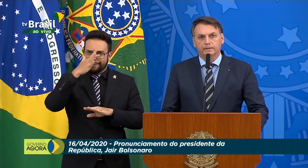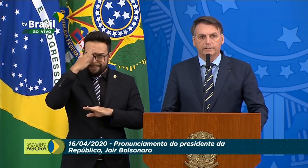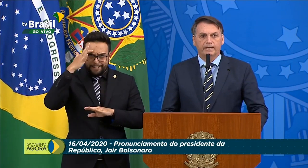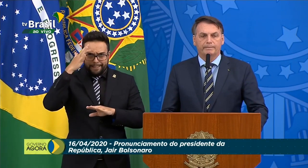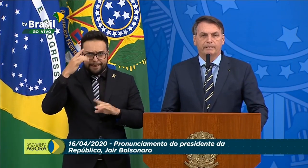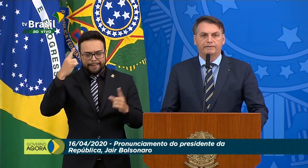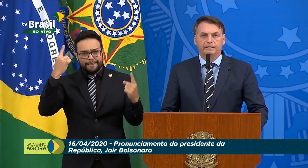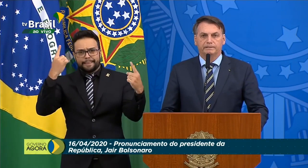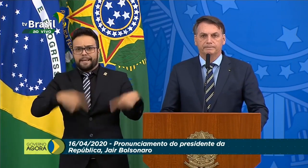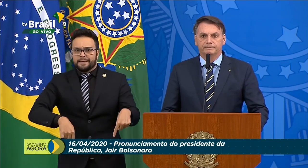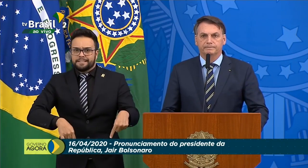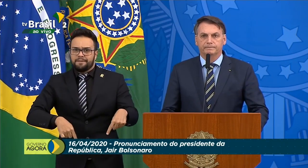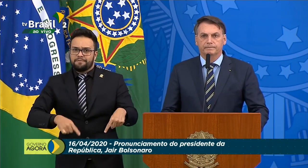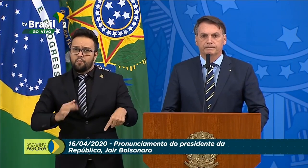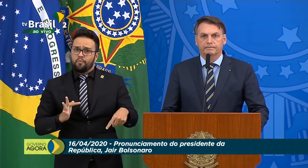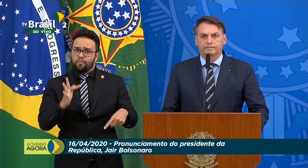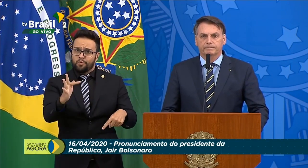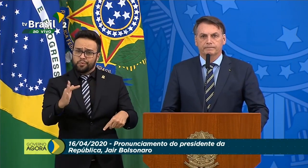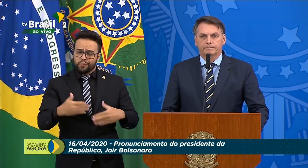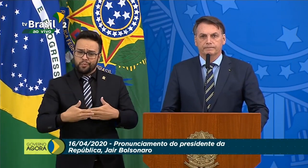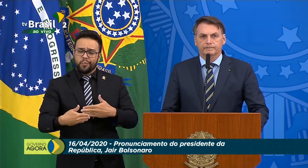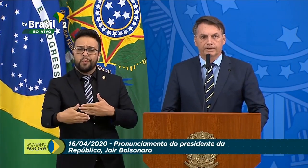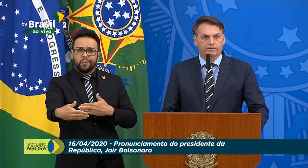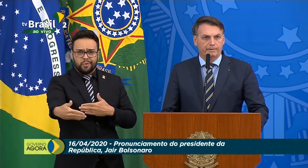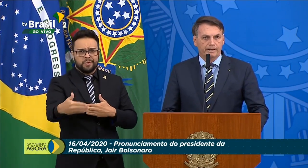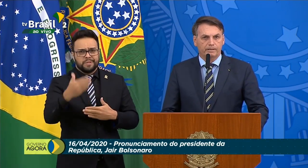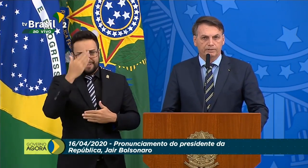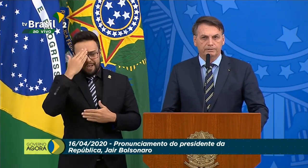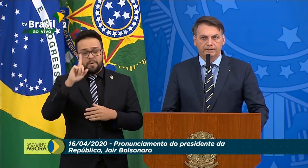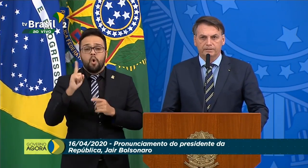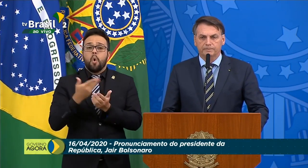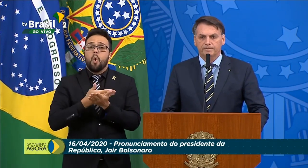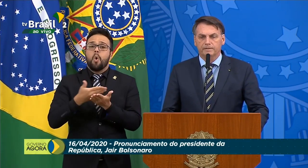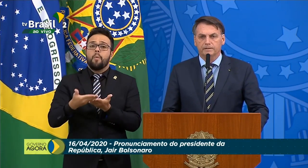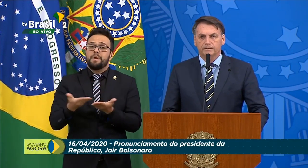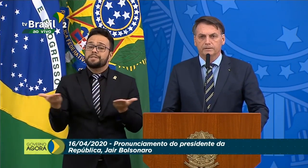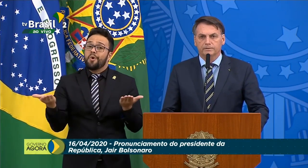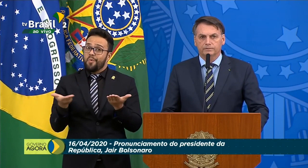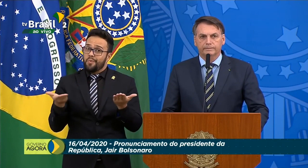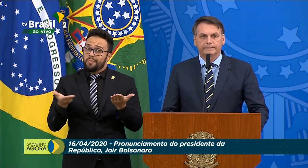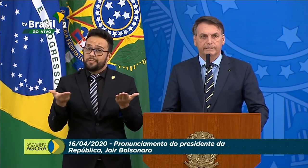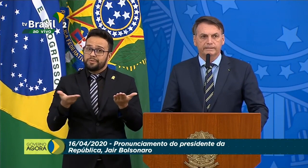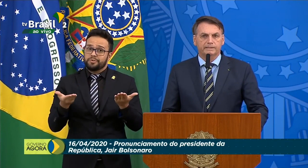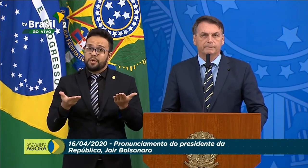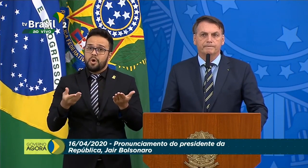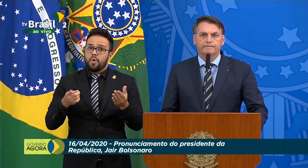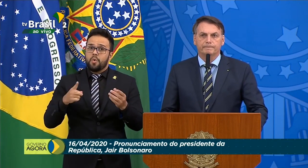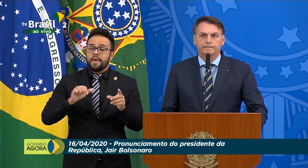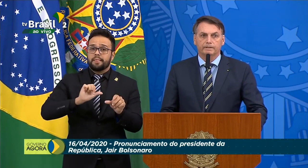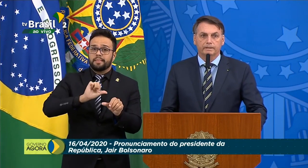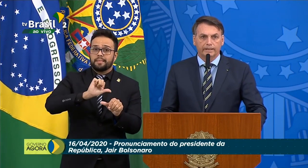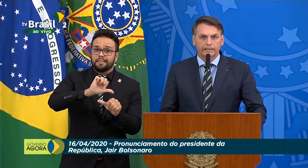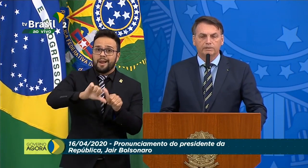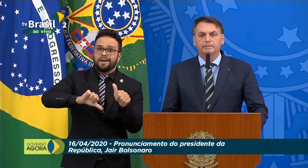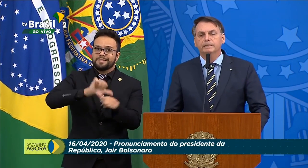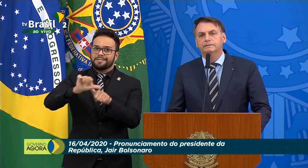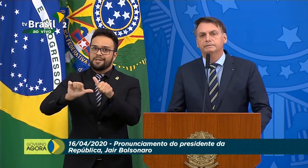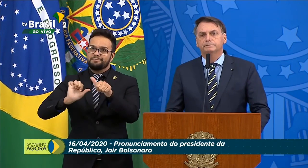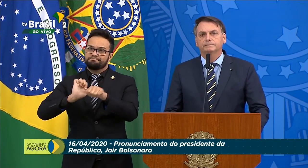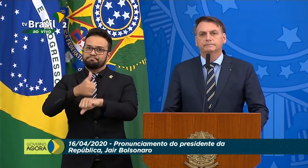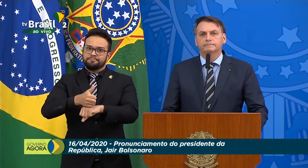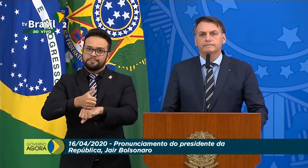que terá pela frente. Já começa hoje mesmo uma transição que